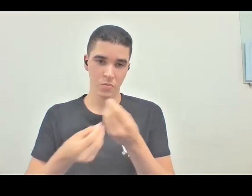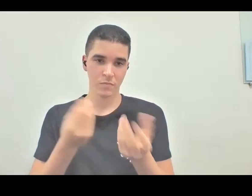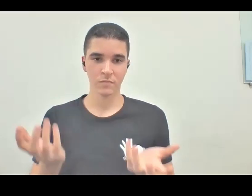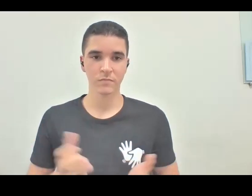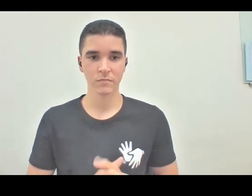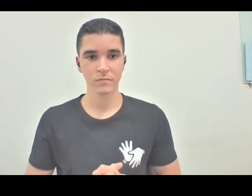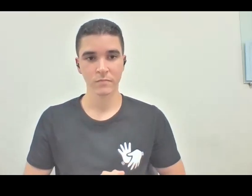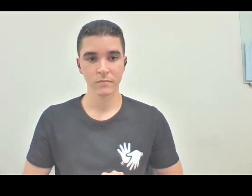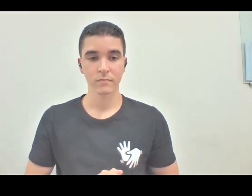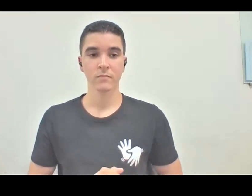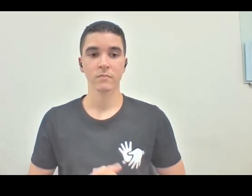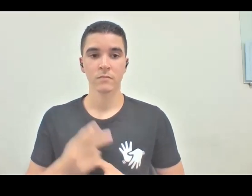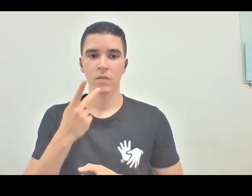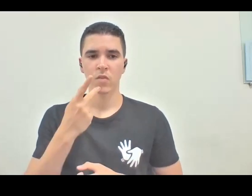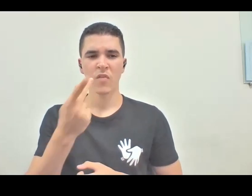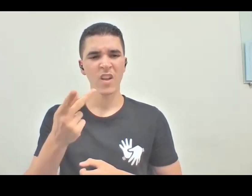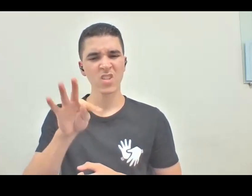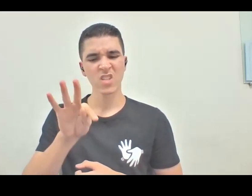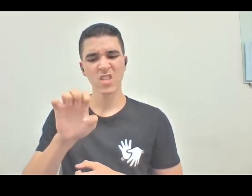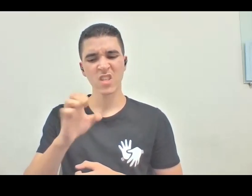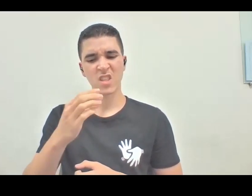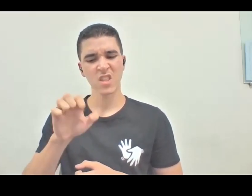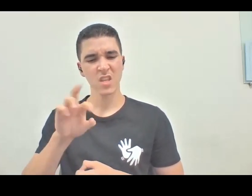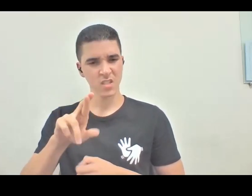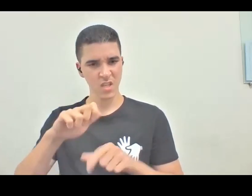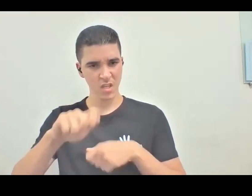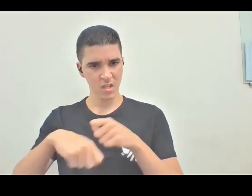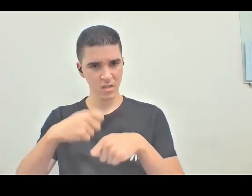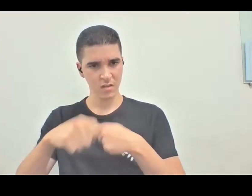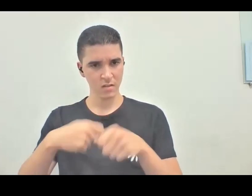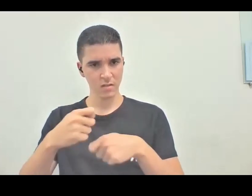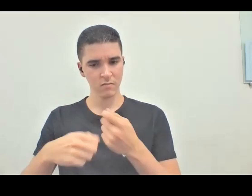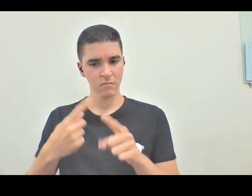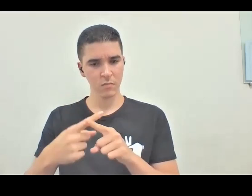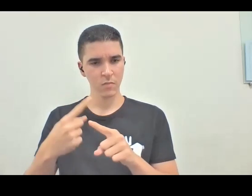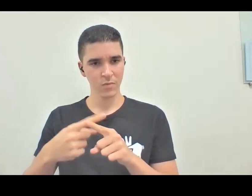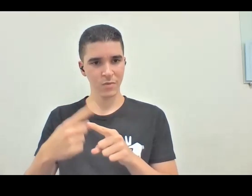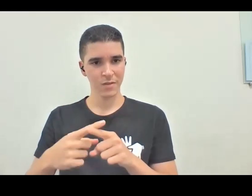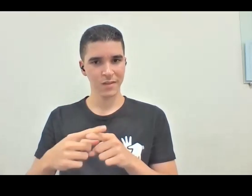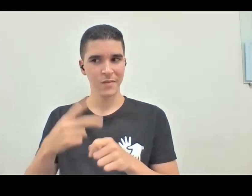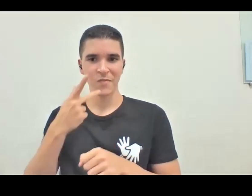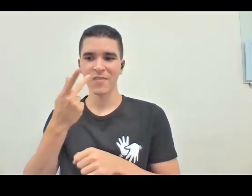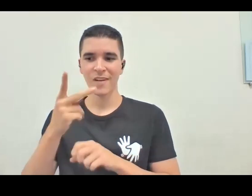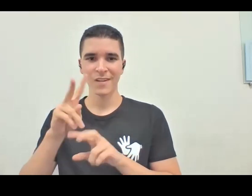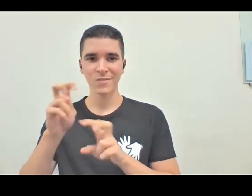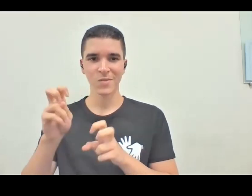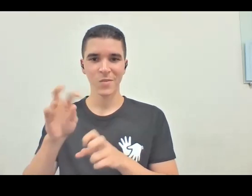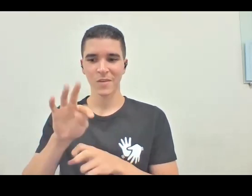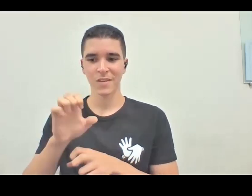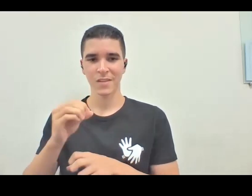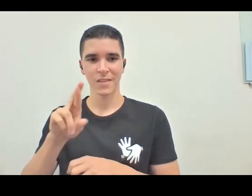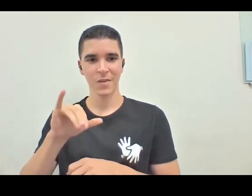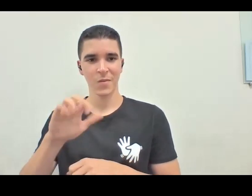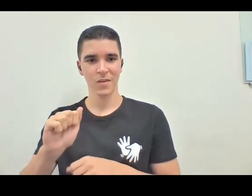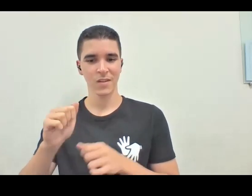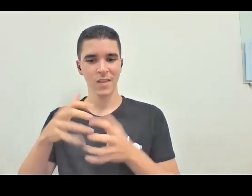Eu estou falando de tecer, porque ao longo desses dias eu fui falando da teoria da complexidade, principalmente complexidade,